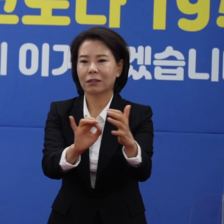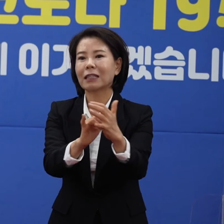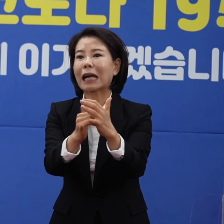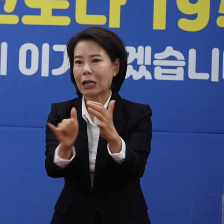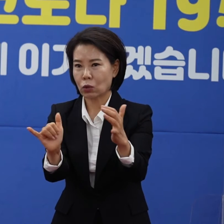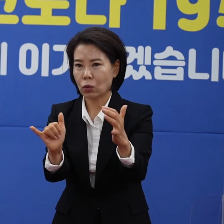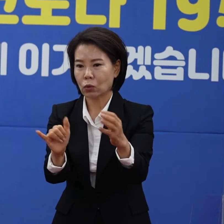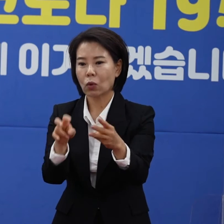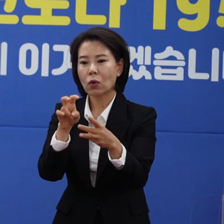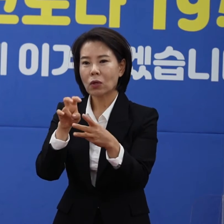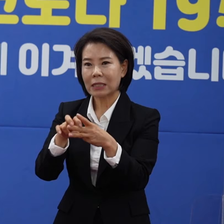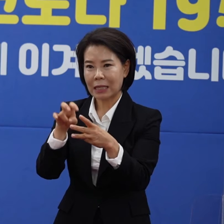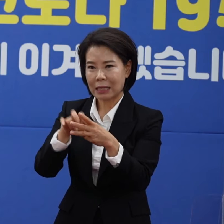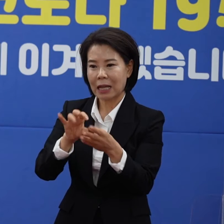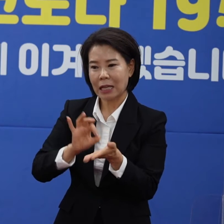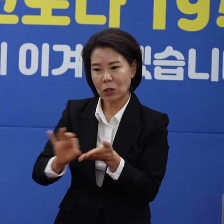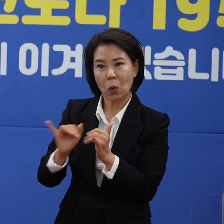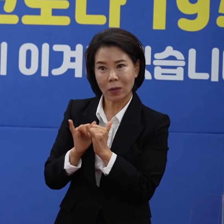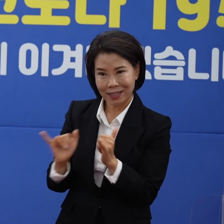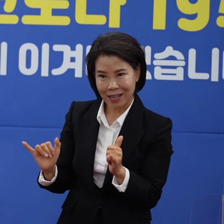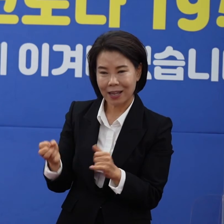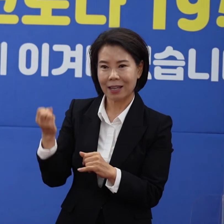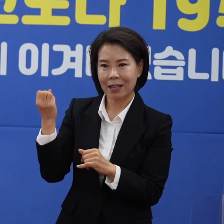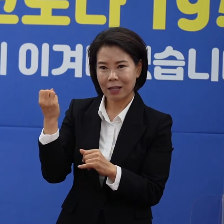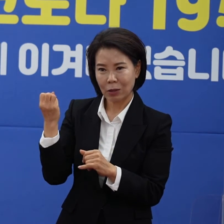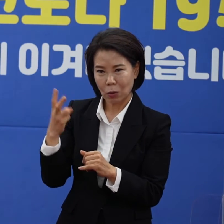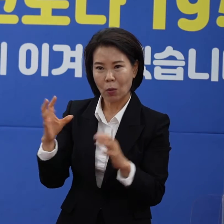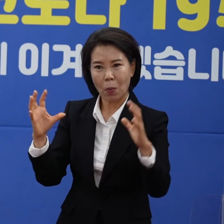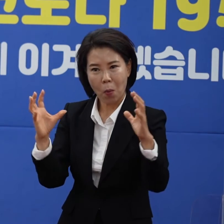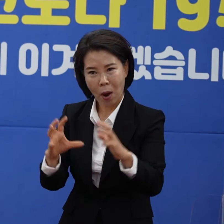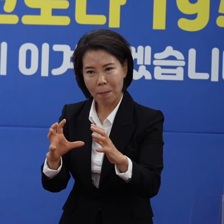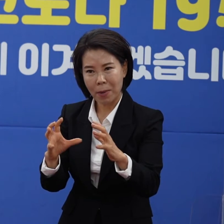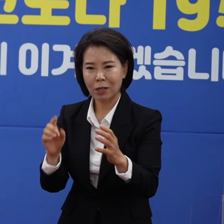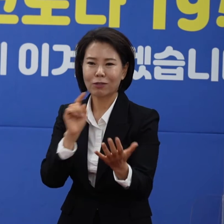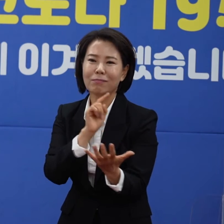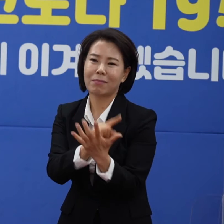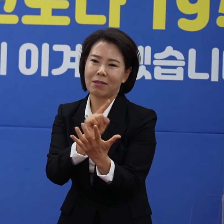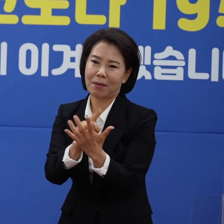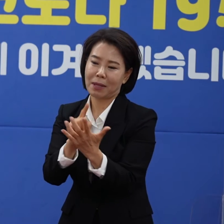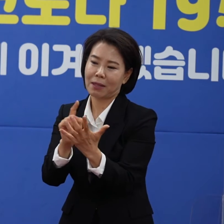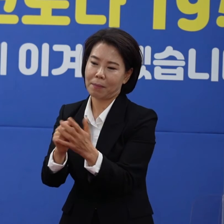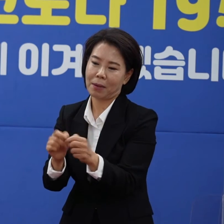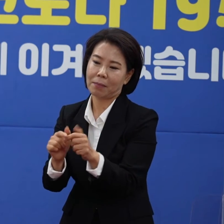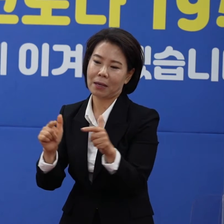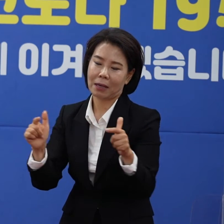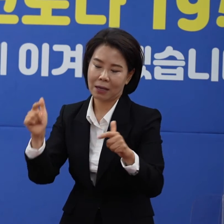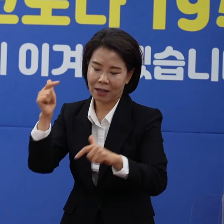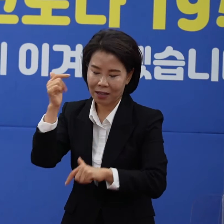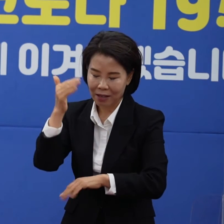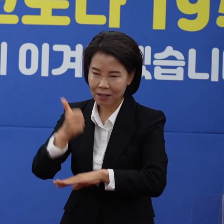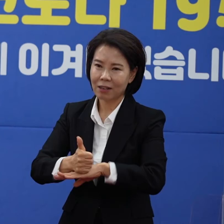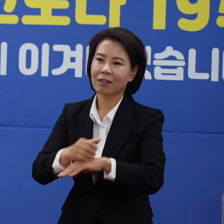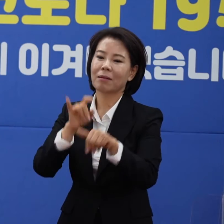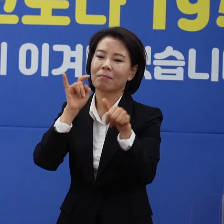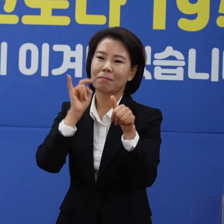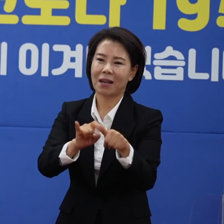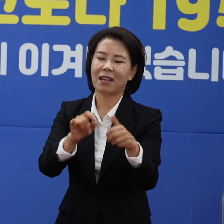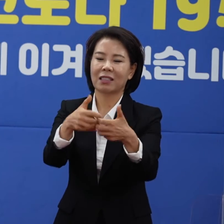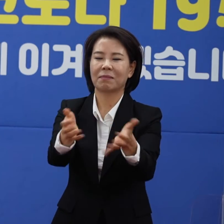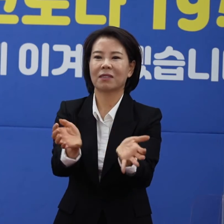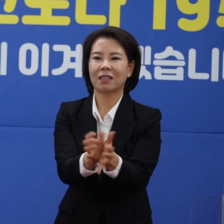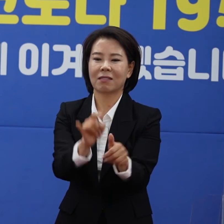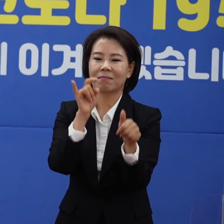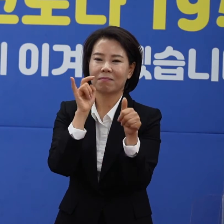센터 이용자분들 간에서 접촉이 일어났고 그 결과 집단